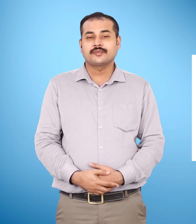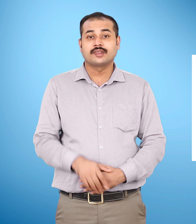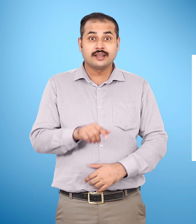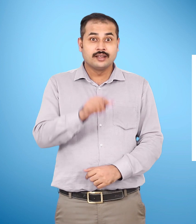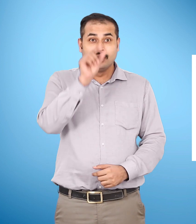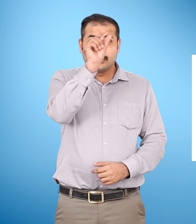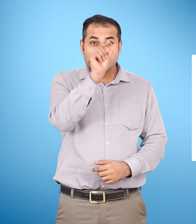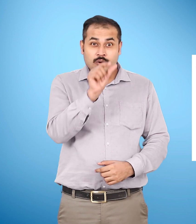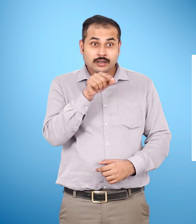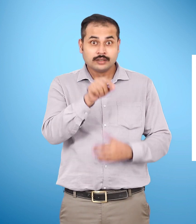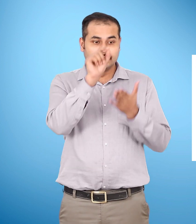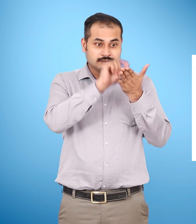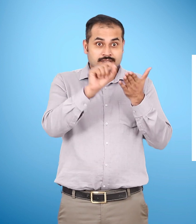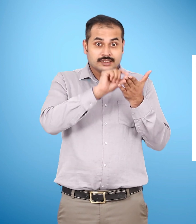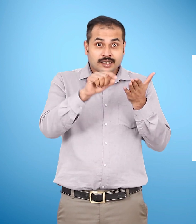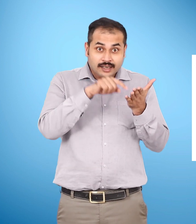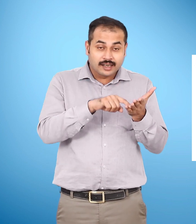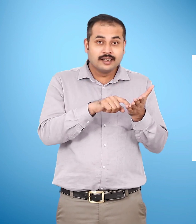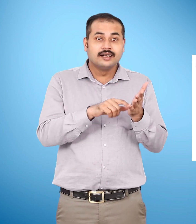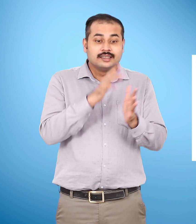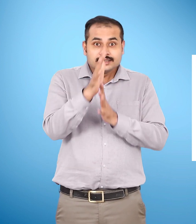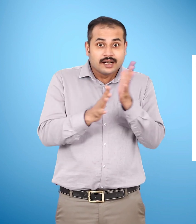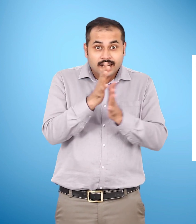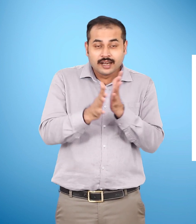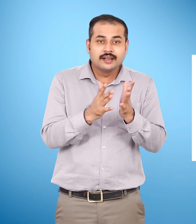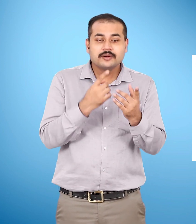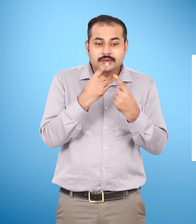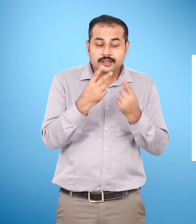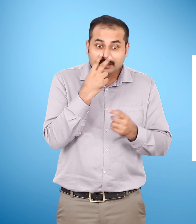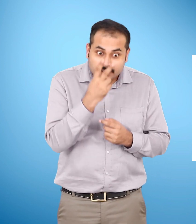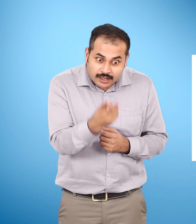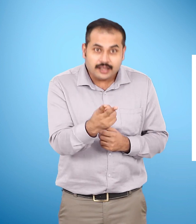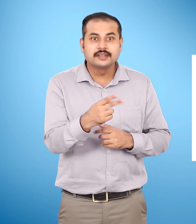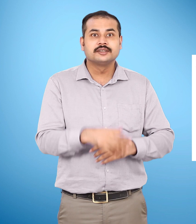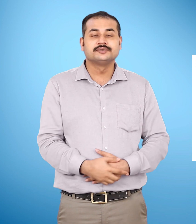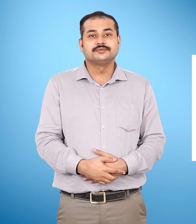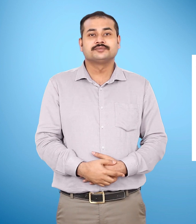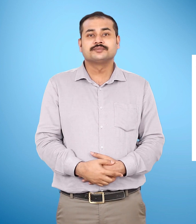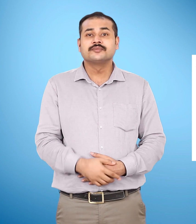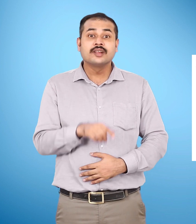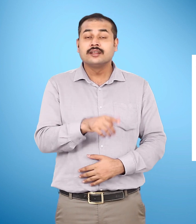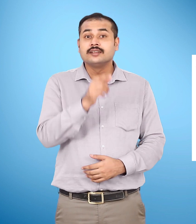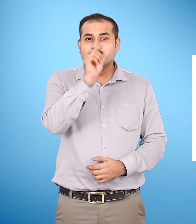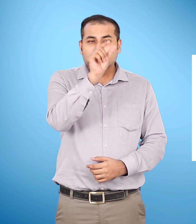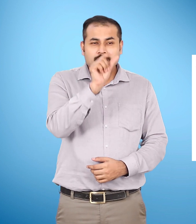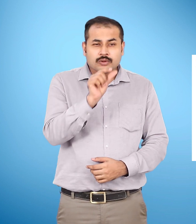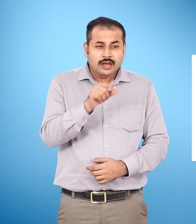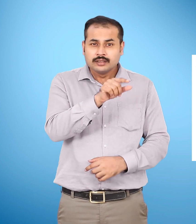यहां कुछ शब्द लिखे हैं, इन्हें बोल कर देखो अब मिलते